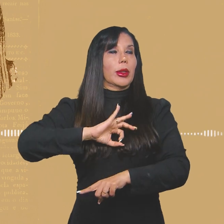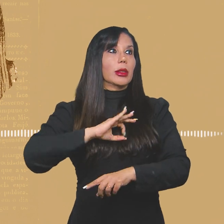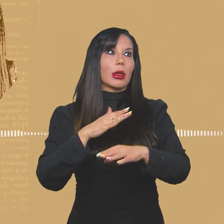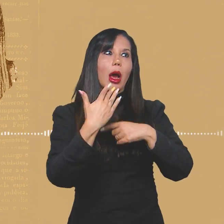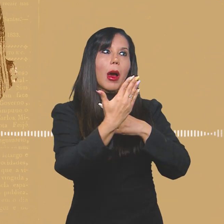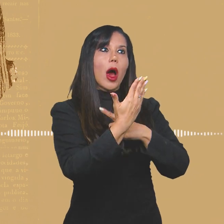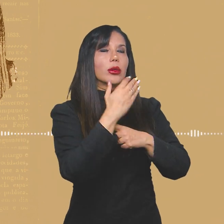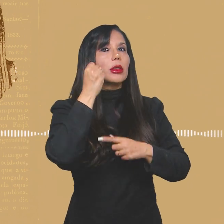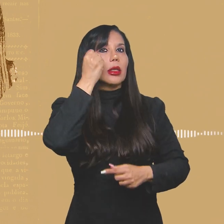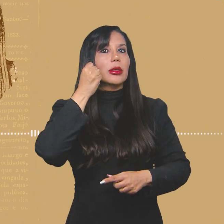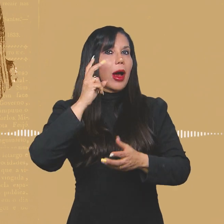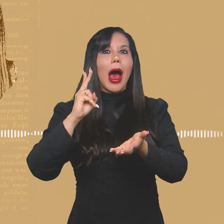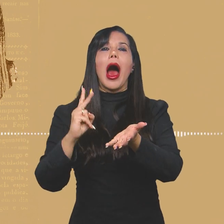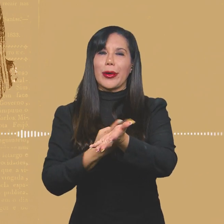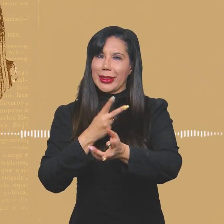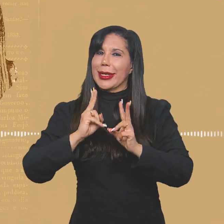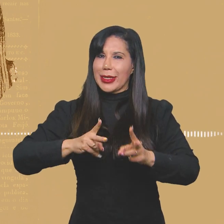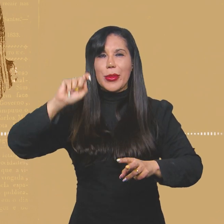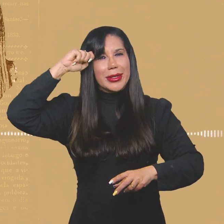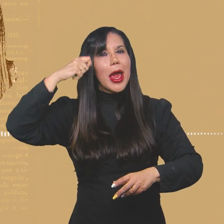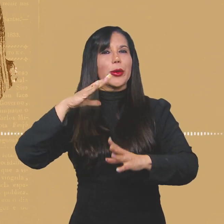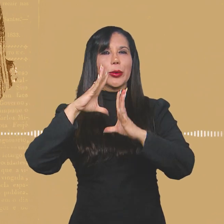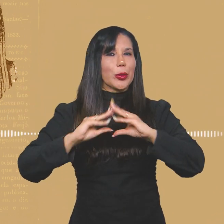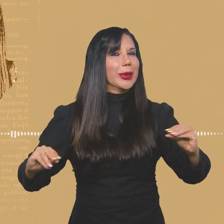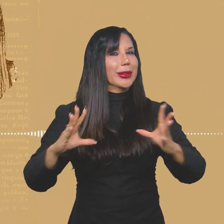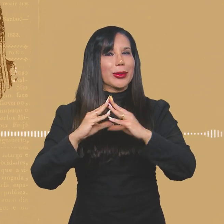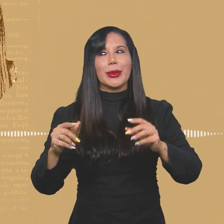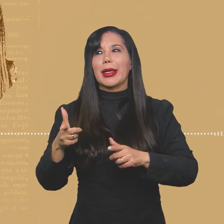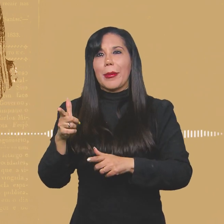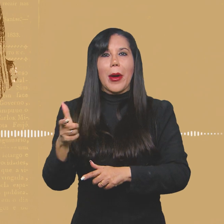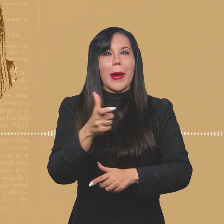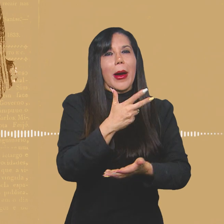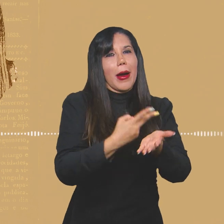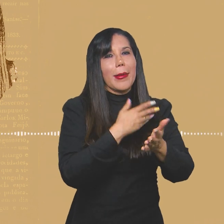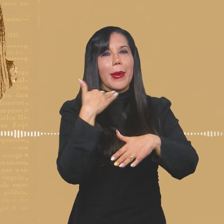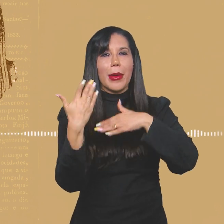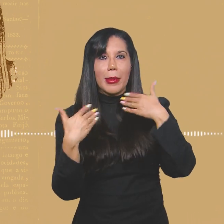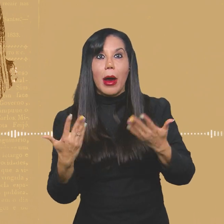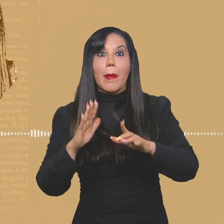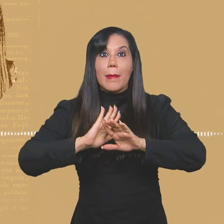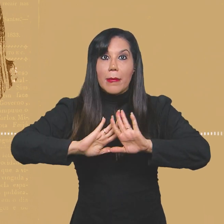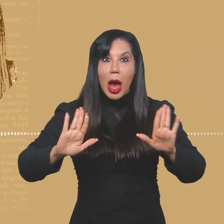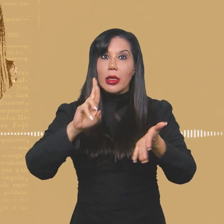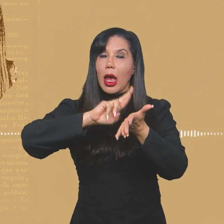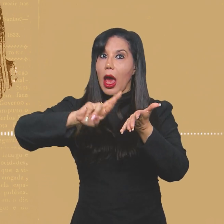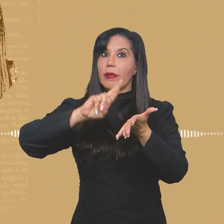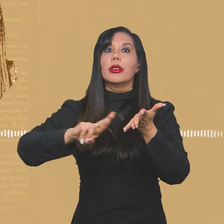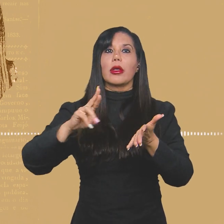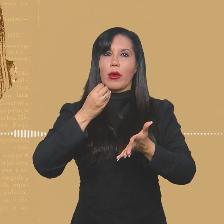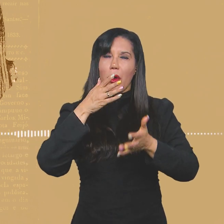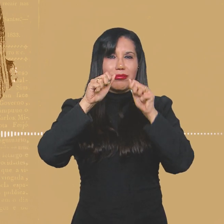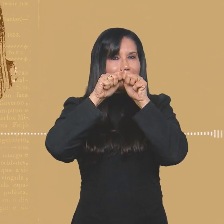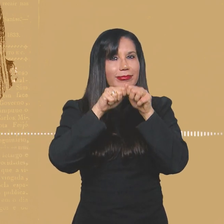comumente e a gente tinha medo. Mas a penetração da revista foi muito boa. Foi uma